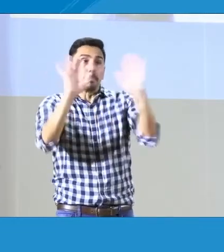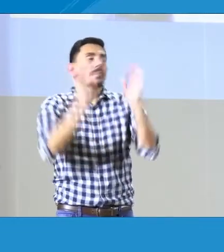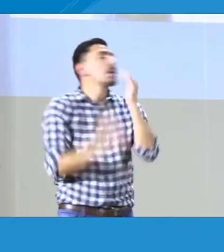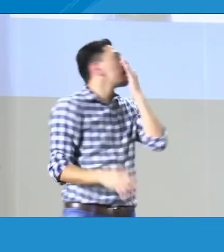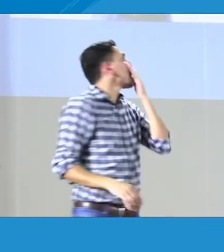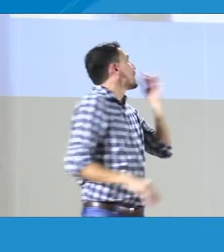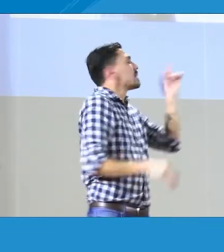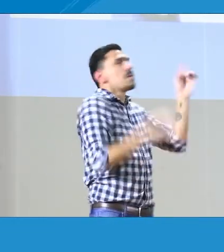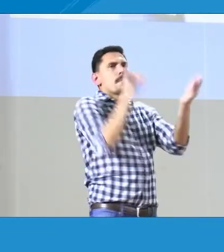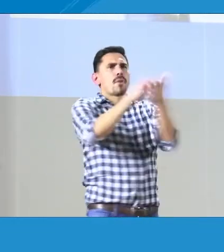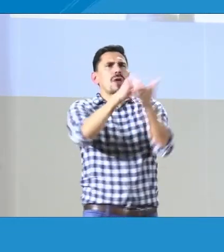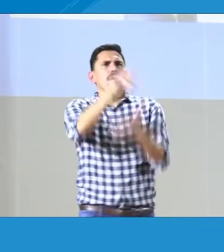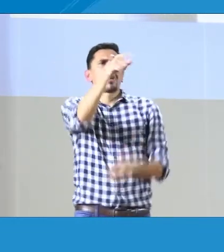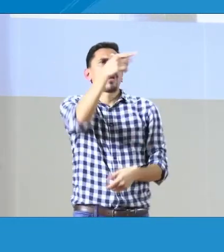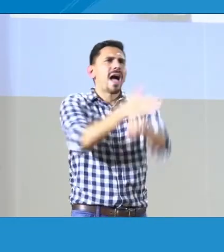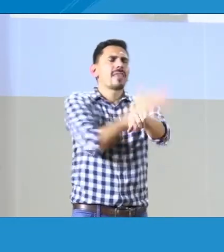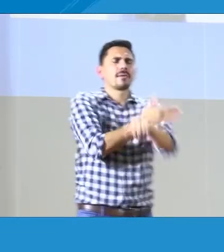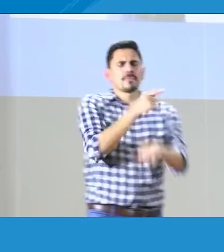señas y español como segunda lengua.